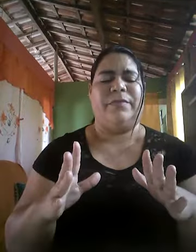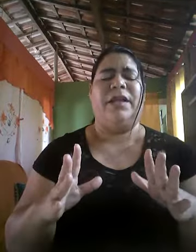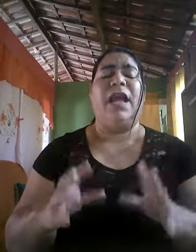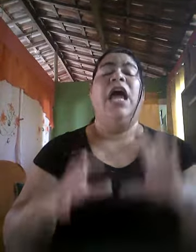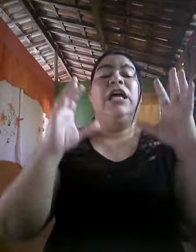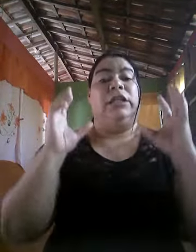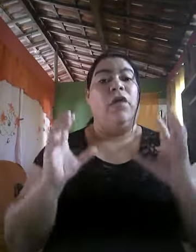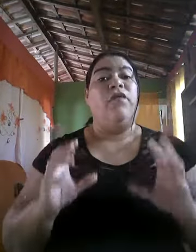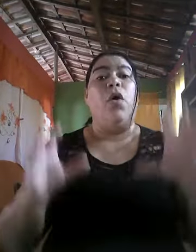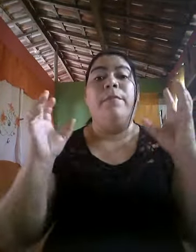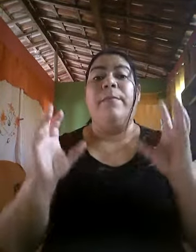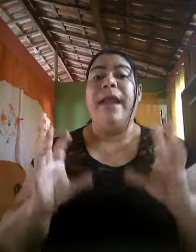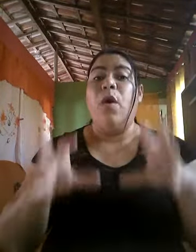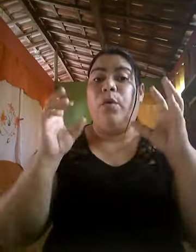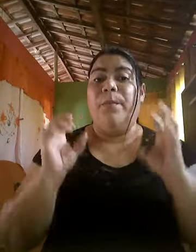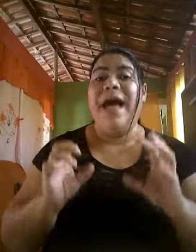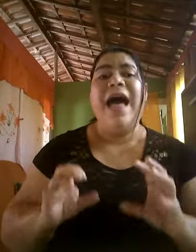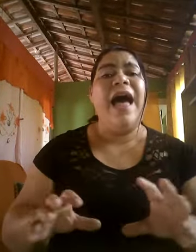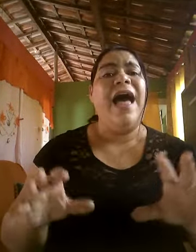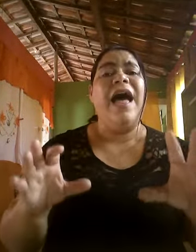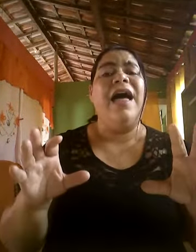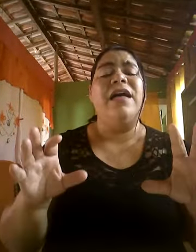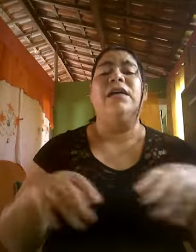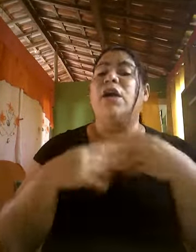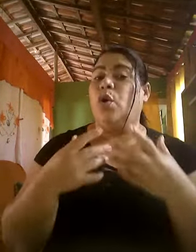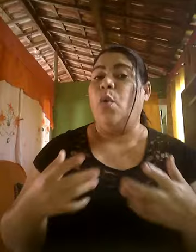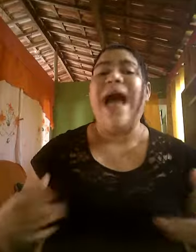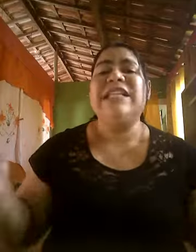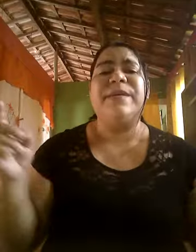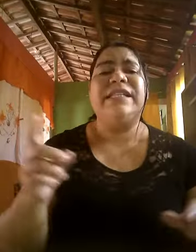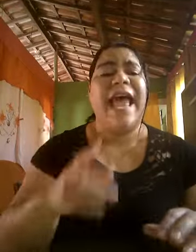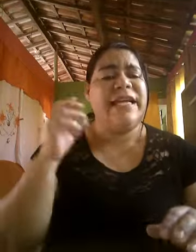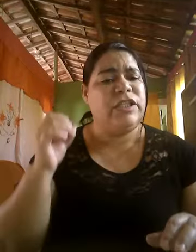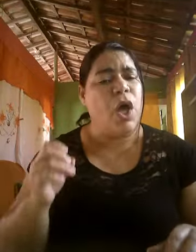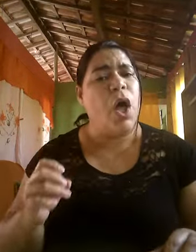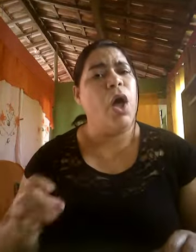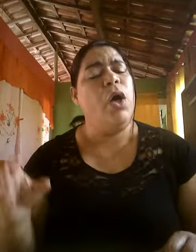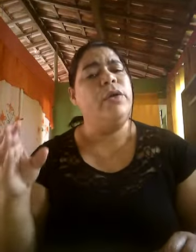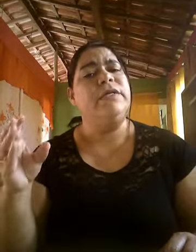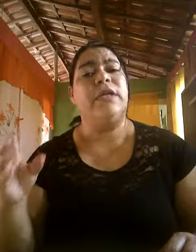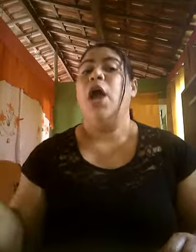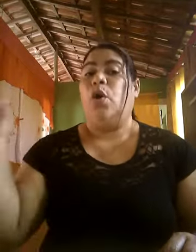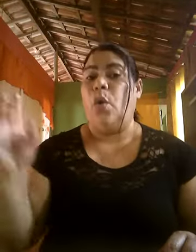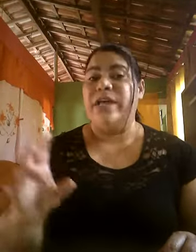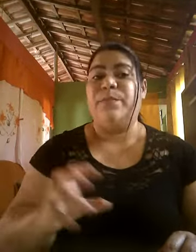Não vou me preocupar com as perseguições, com as